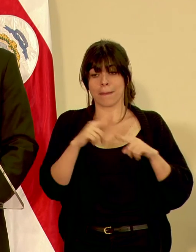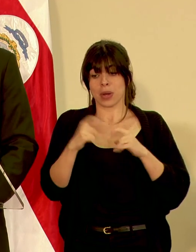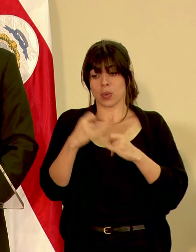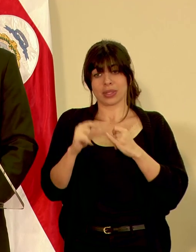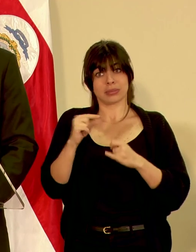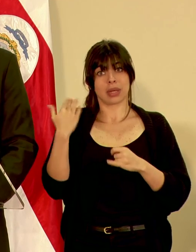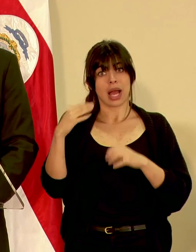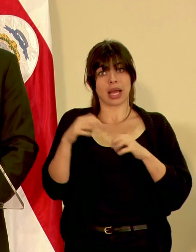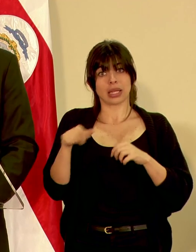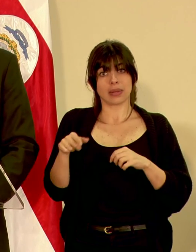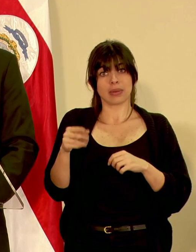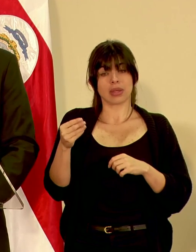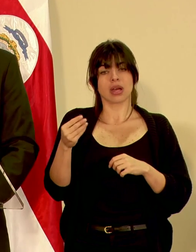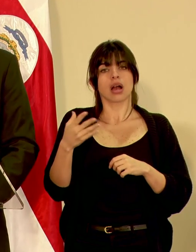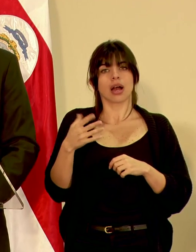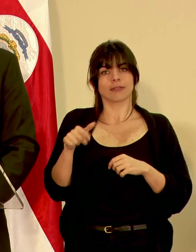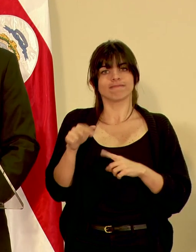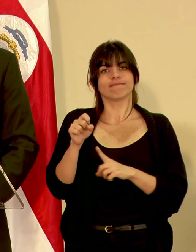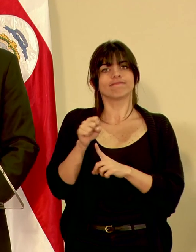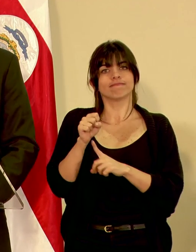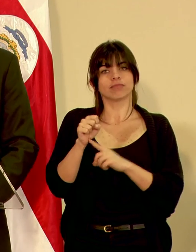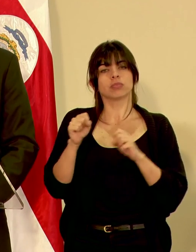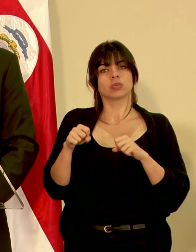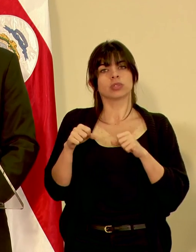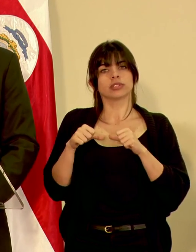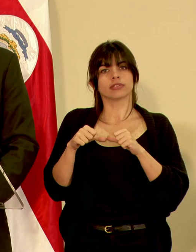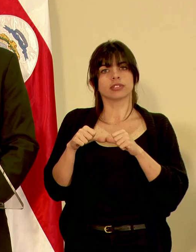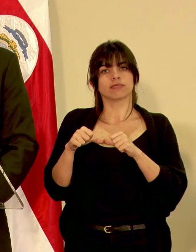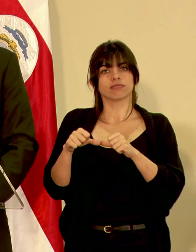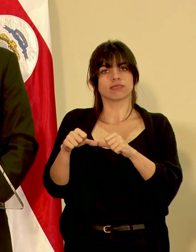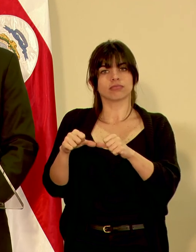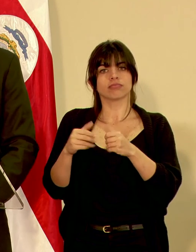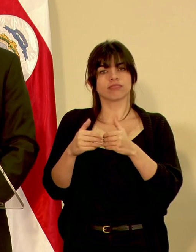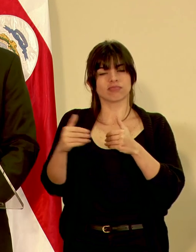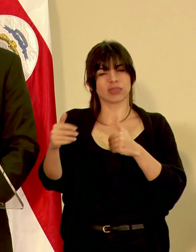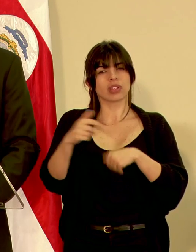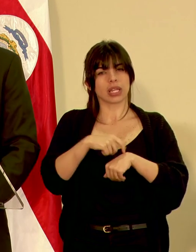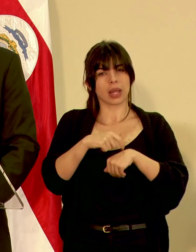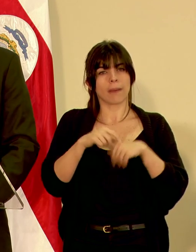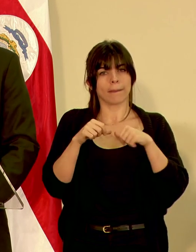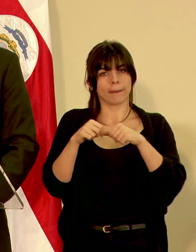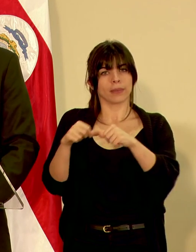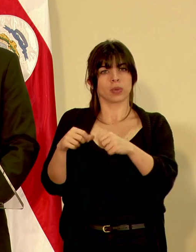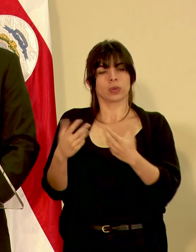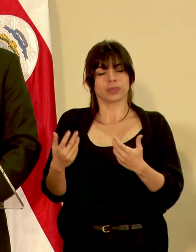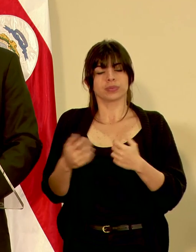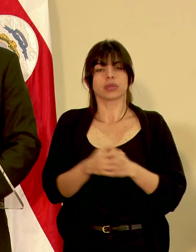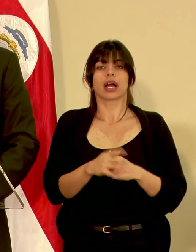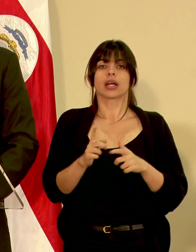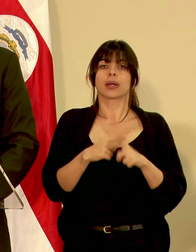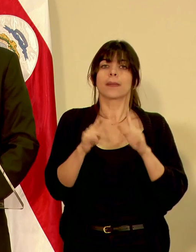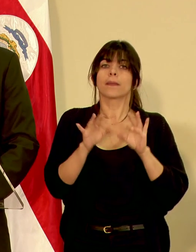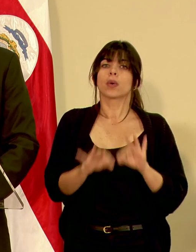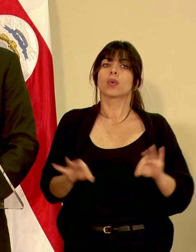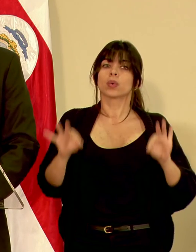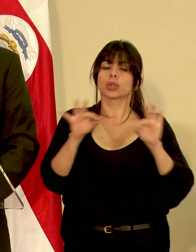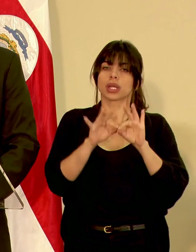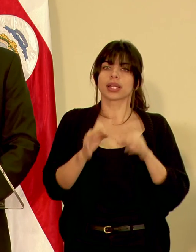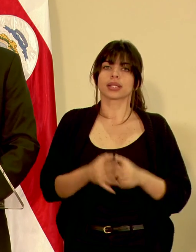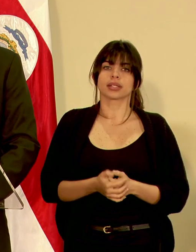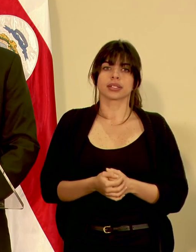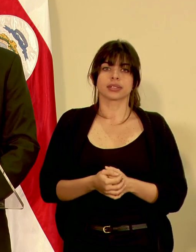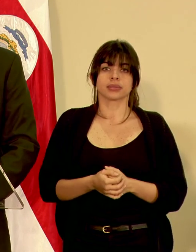semanas pues nos indican que esta situación pues puede persistir por bastante tiempo y pues es importante que